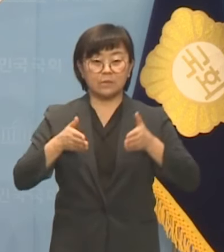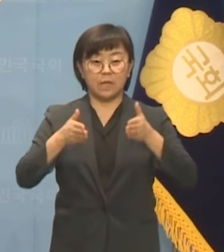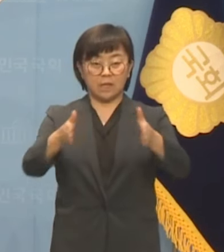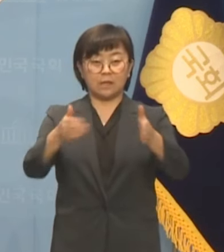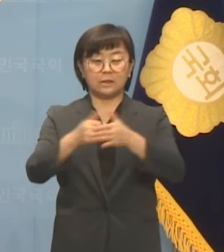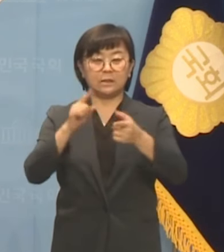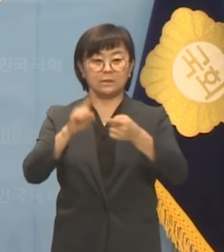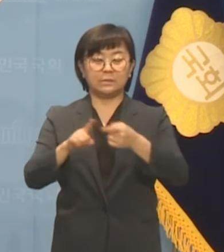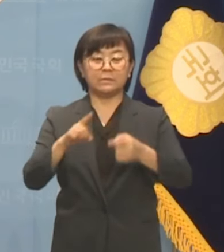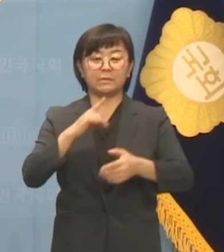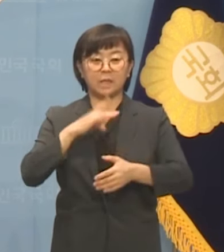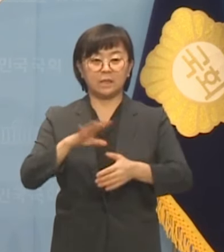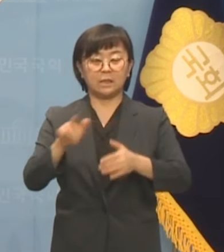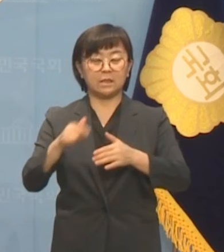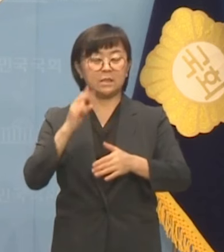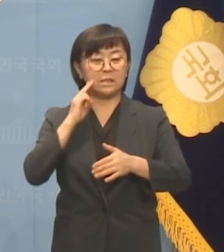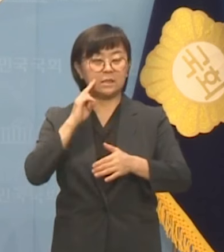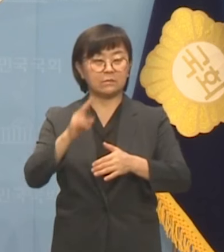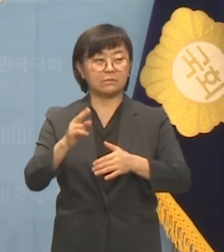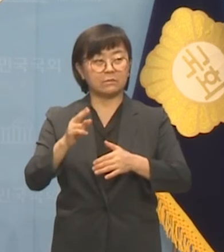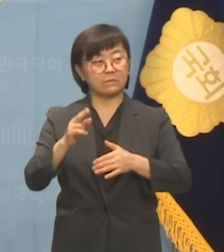묻지 않을 수 없습니다.